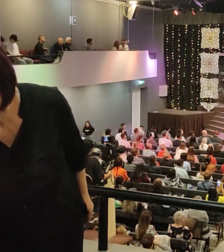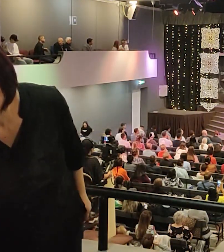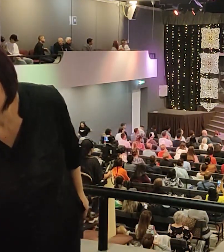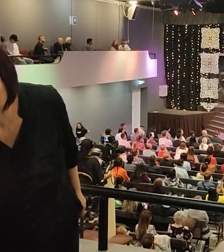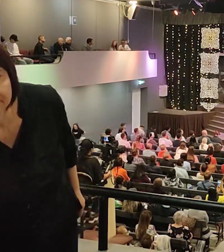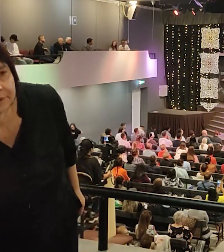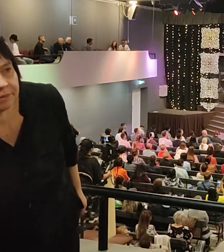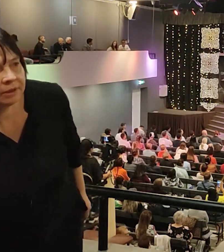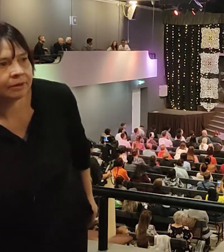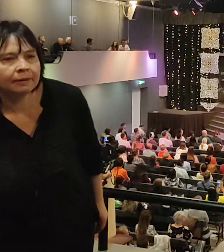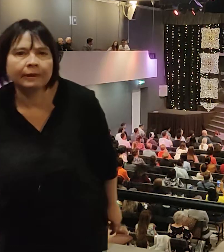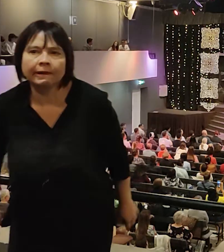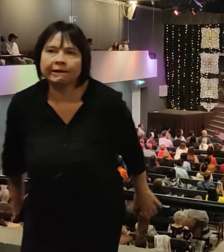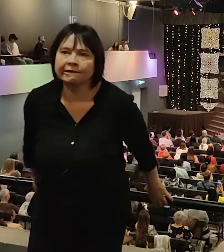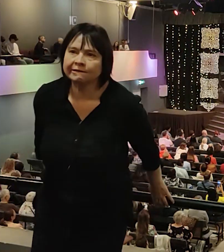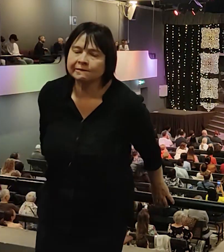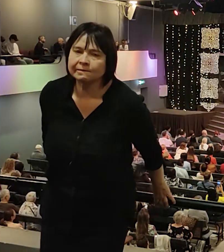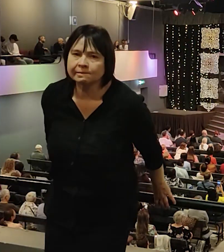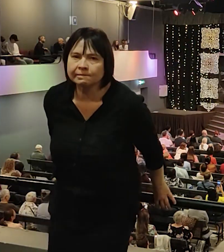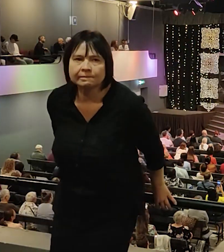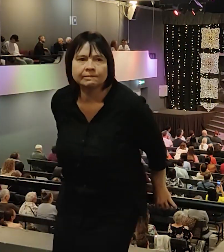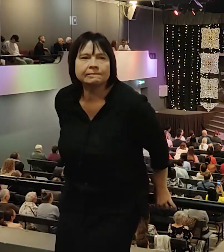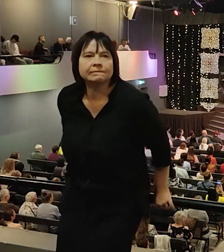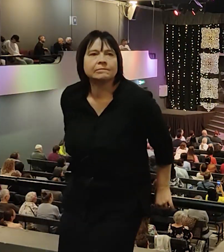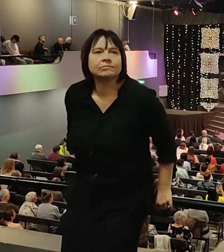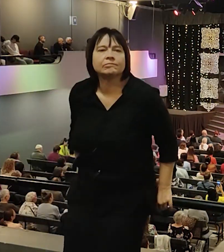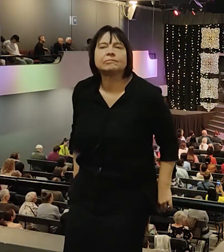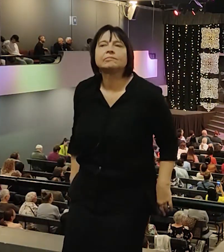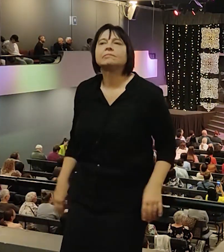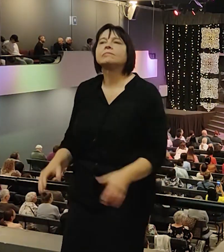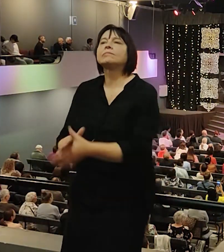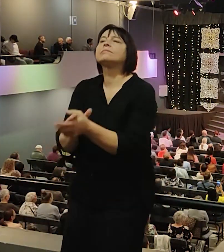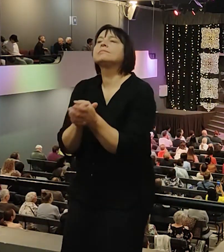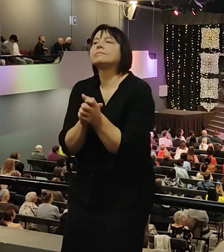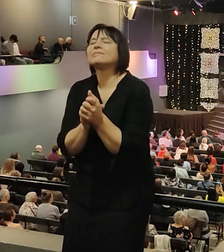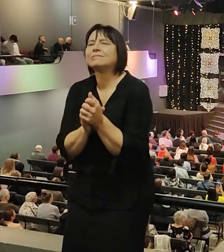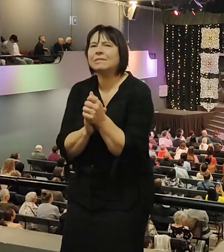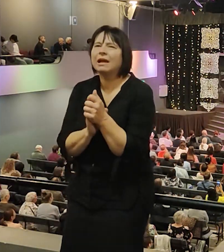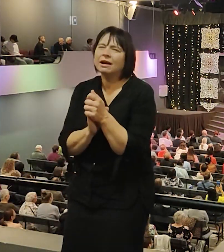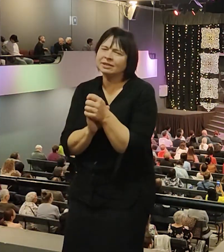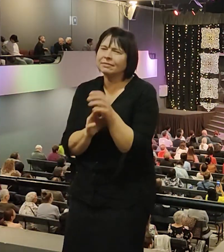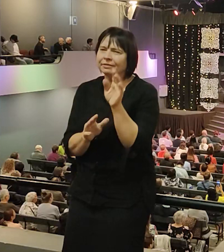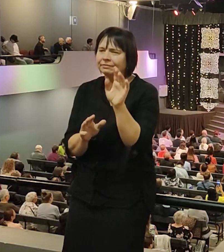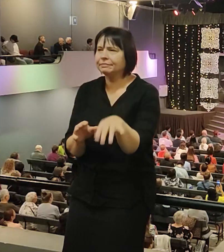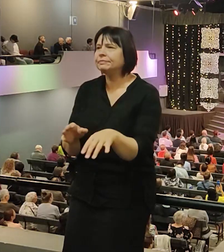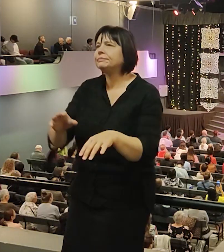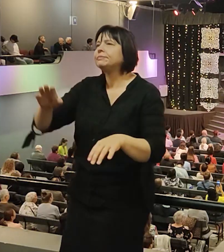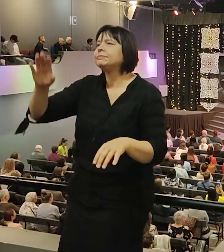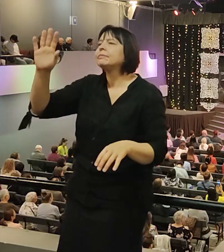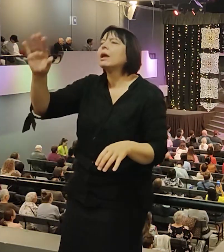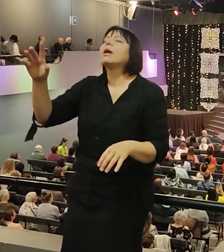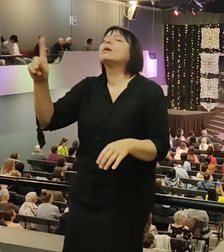мои ошибки. Хорошо? Спасибо вам. Что сделало его особенным, этого человека? Иосиф,